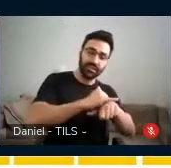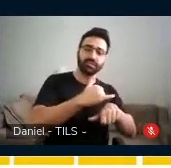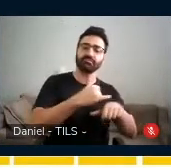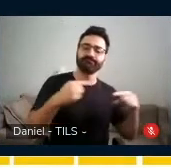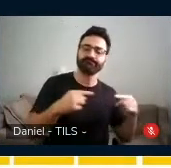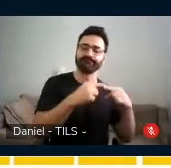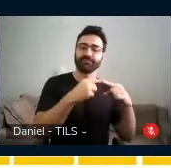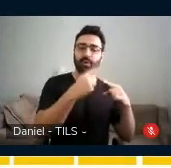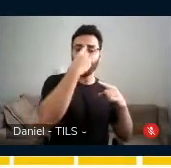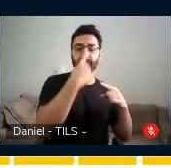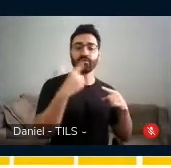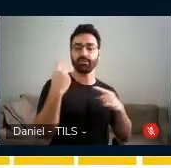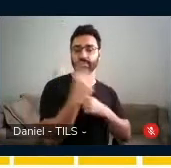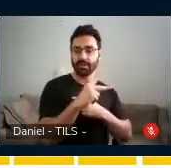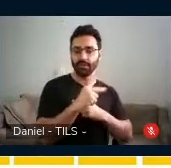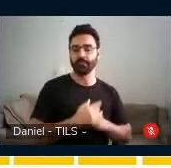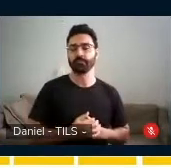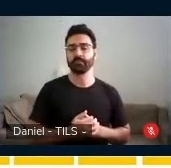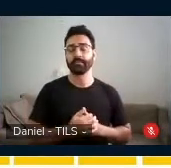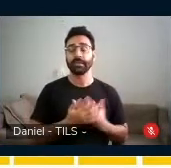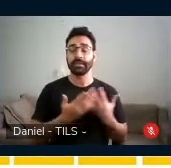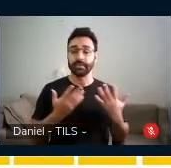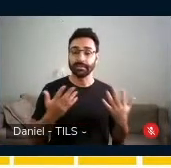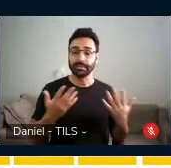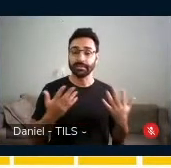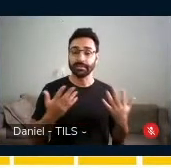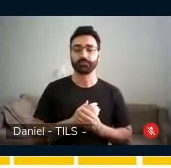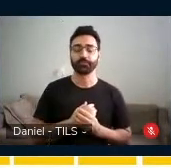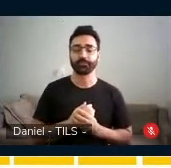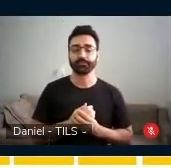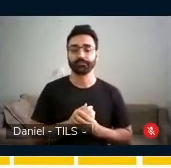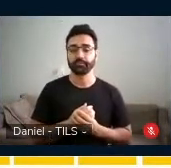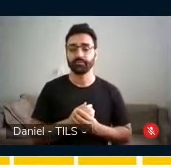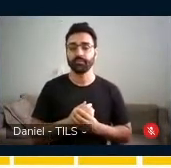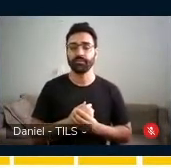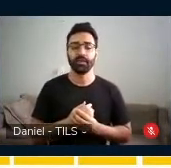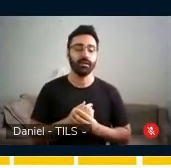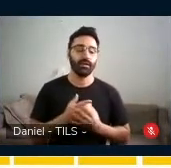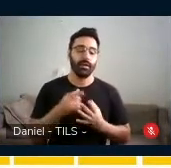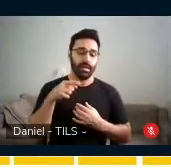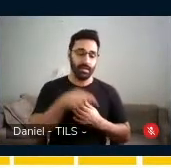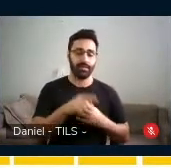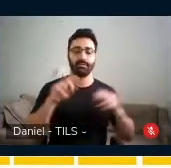Então, o que a gente fez ao longo de toda essa atividade,